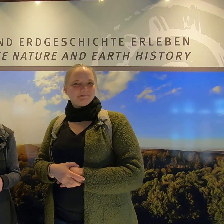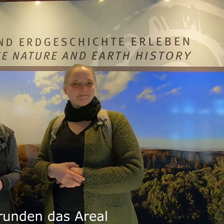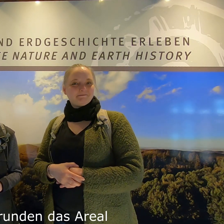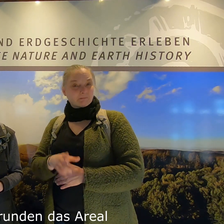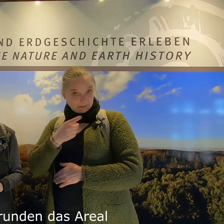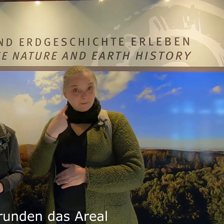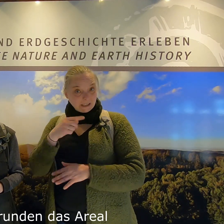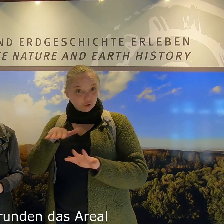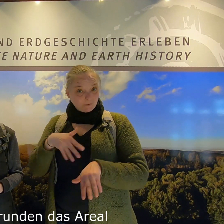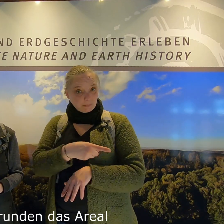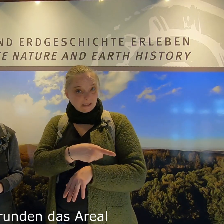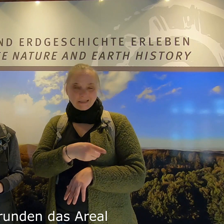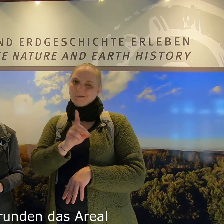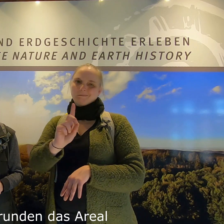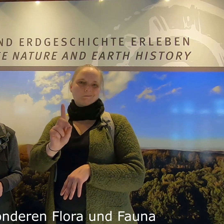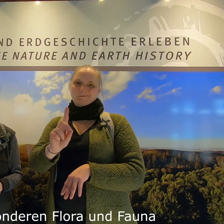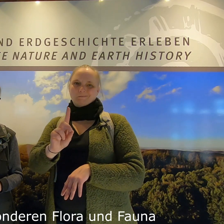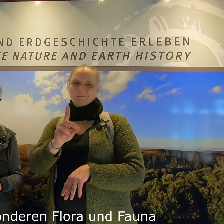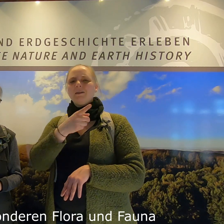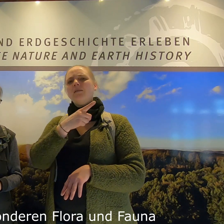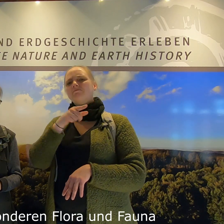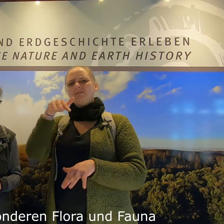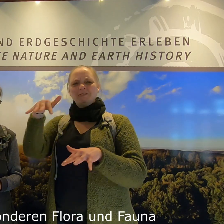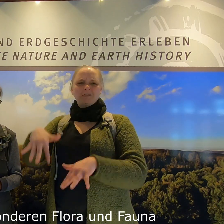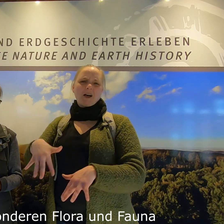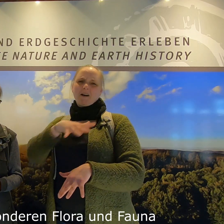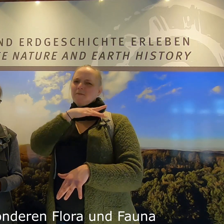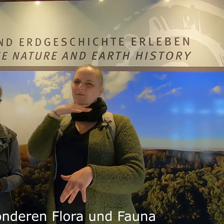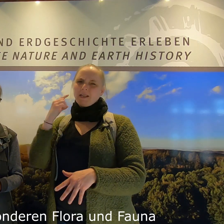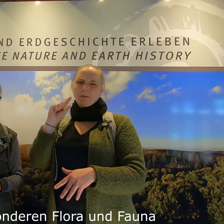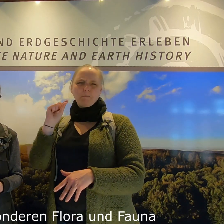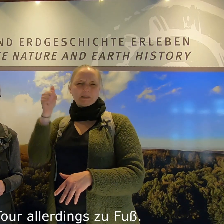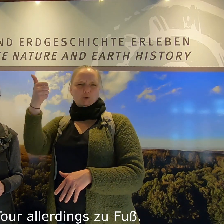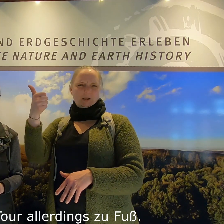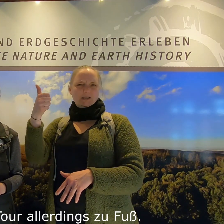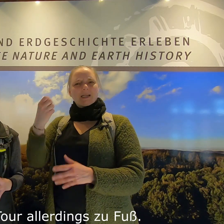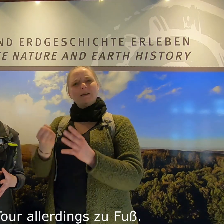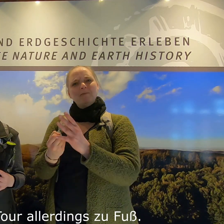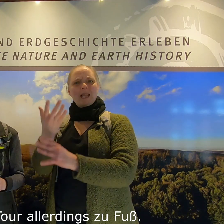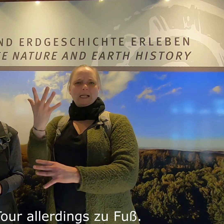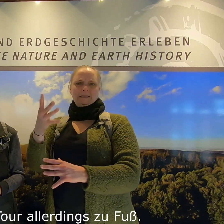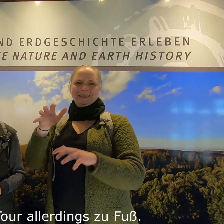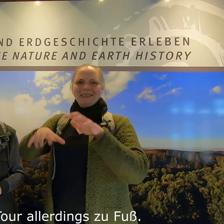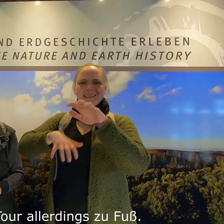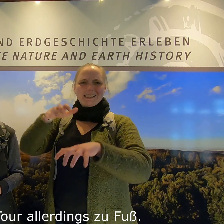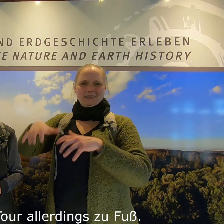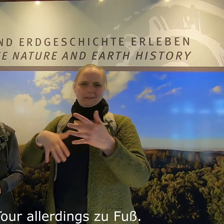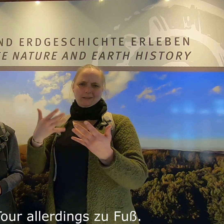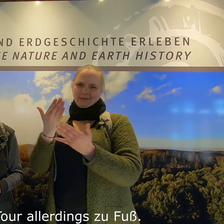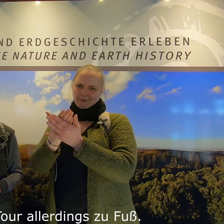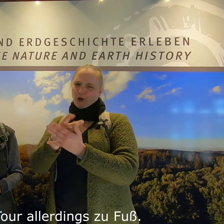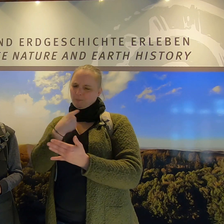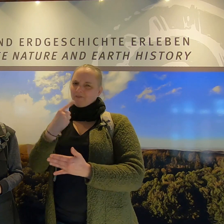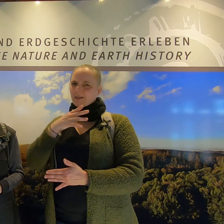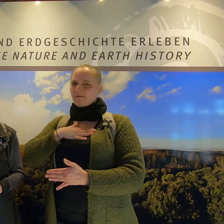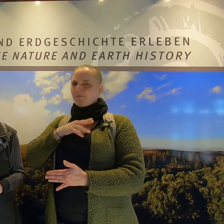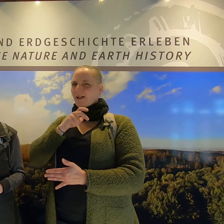Wir umrunden das Areal mit seiner besonderen Flora und Fauna, bei unserer Tour allerdings zu Fuß.